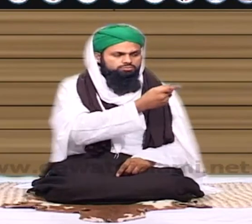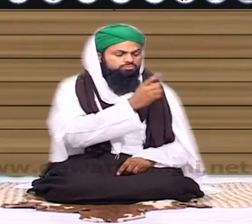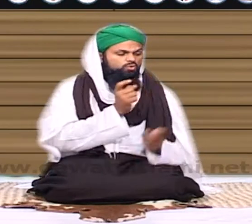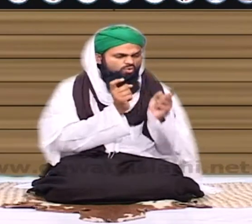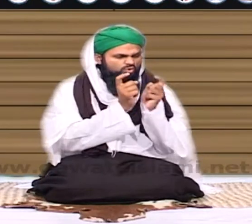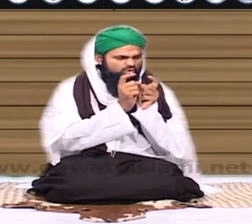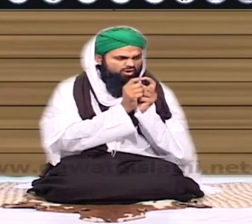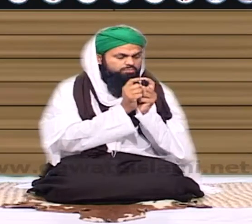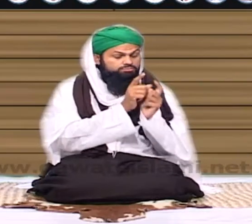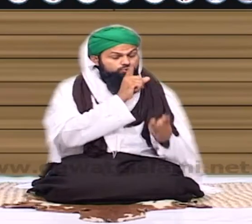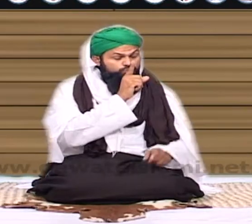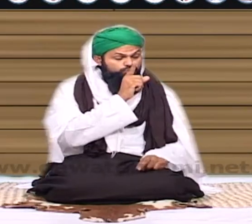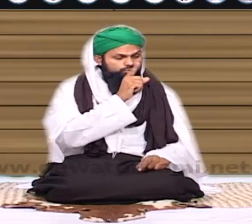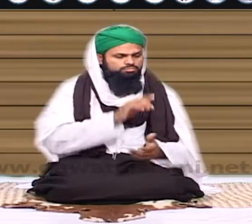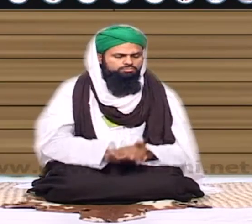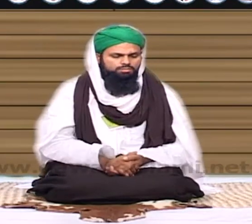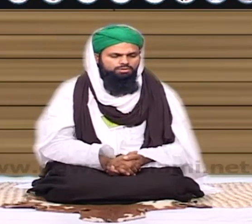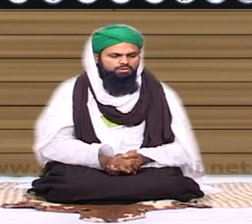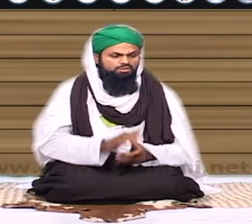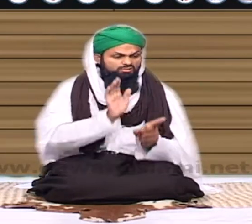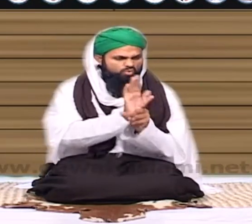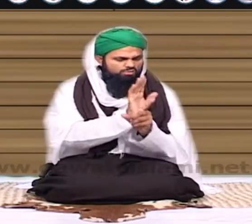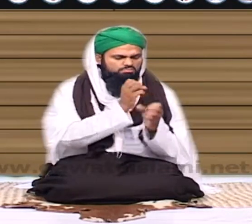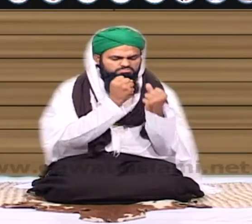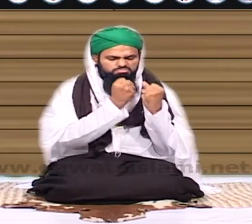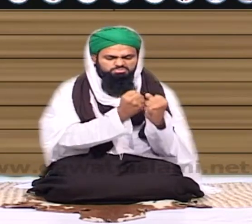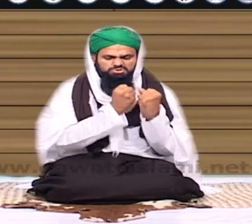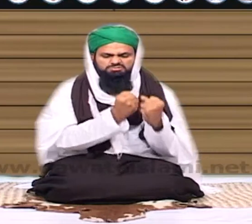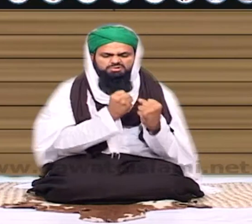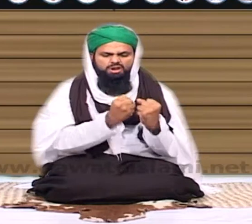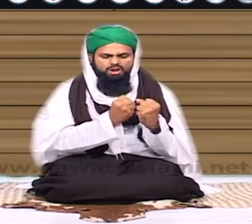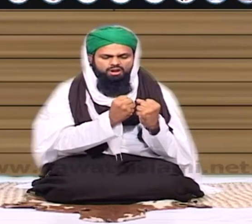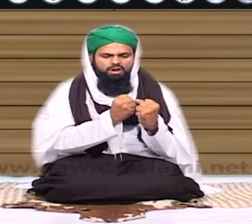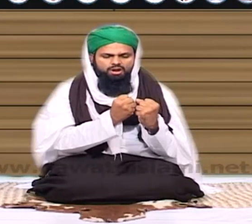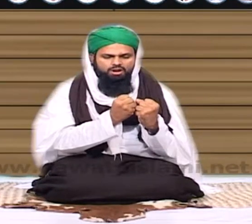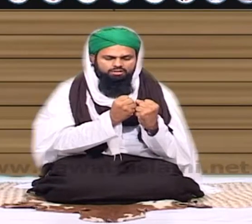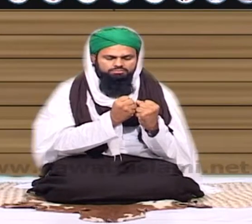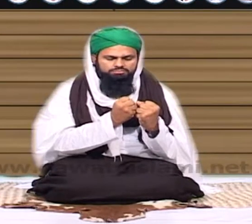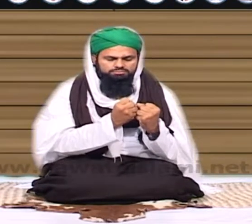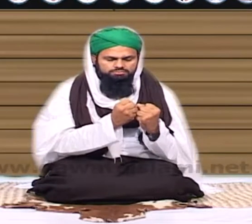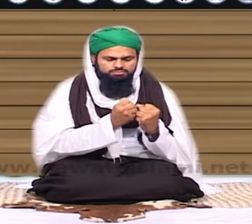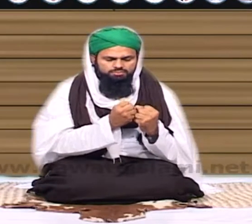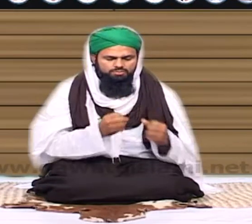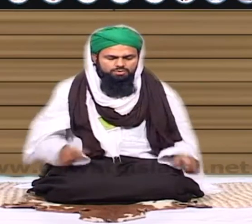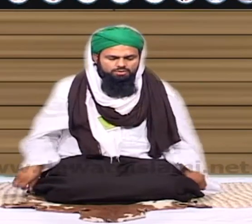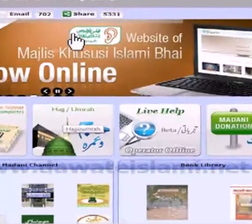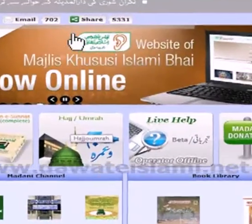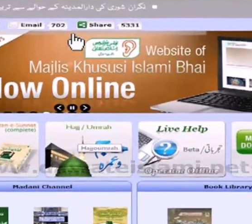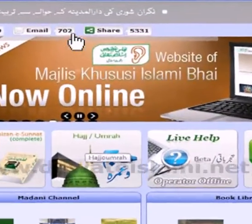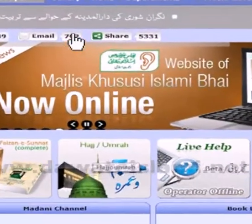کہ آپ کو اس کو روک دیں لیکن اس دور میں روکنا مشکل ہے وہ کہہ دے گا کہ حقیقت ہے وہ مانے گا تو نہیں اور شے میں آ جائے گا اس